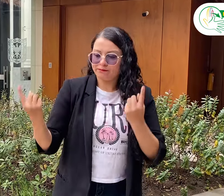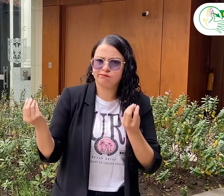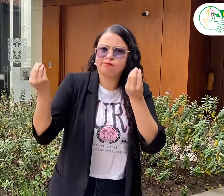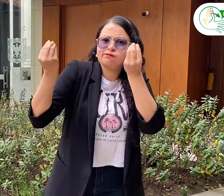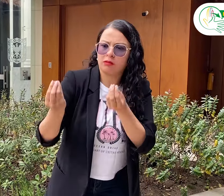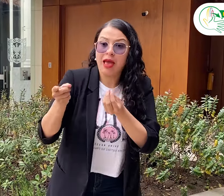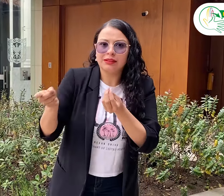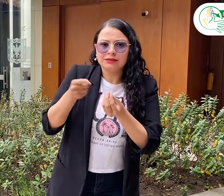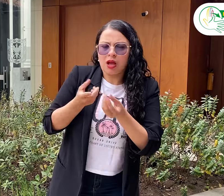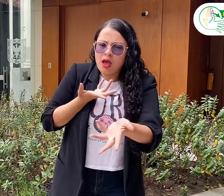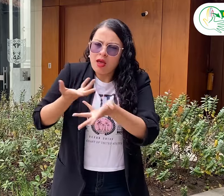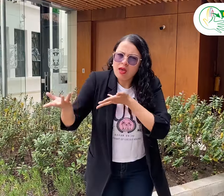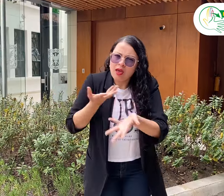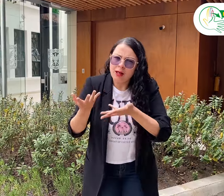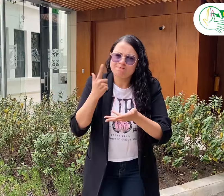a conceptos que el proyecto de acuerdo contemplaba.